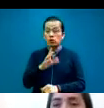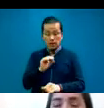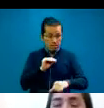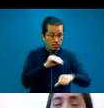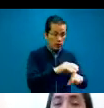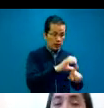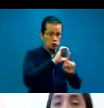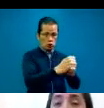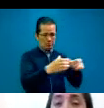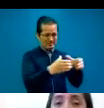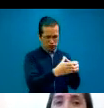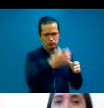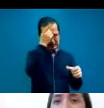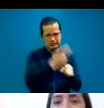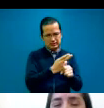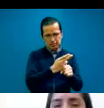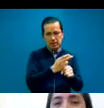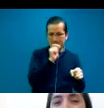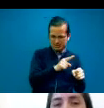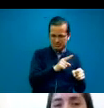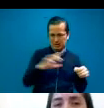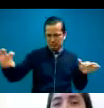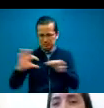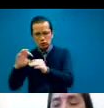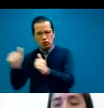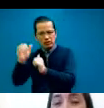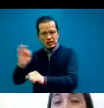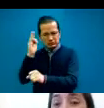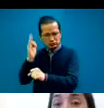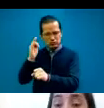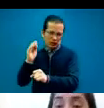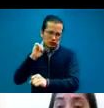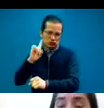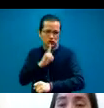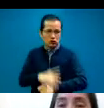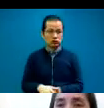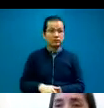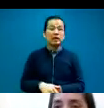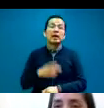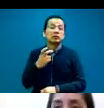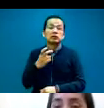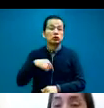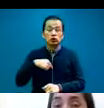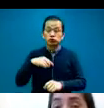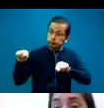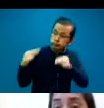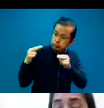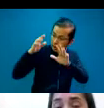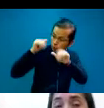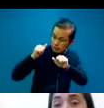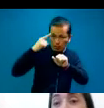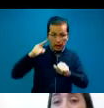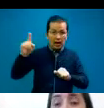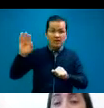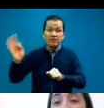Confederación Argentina de Sordos sellando y reafirmando el trabajo conjunto entre las dos organizaciones,